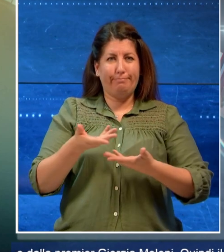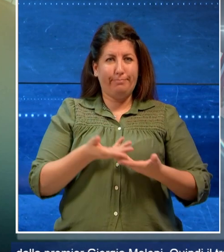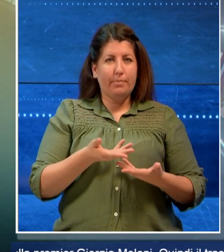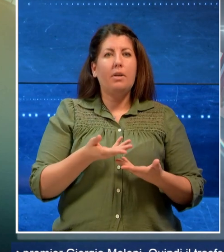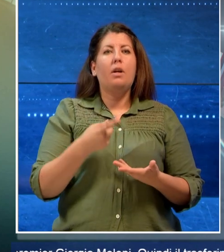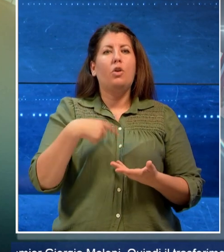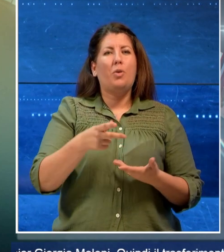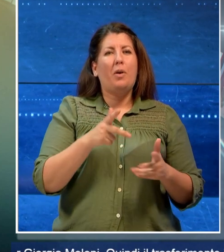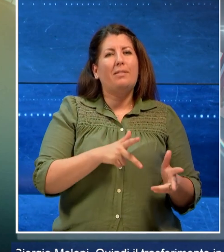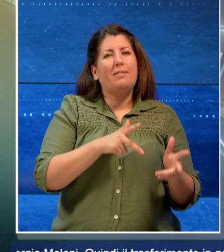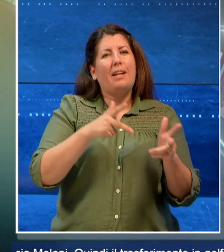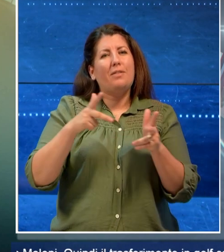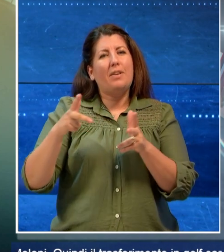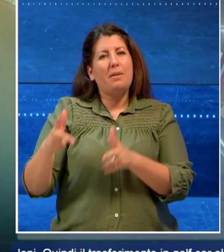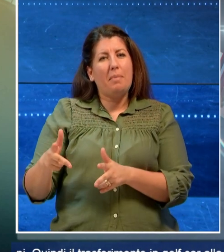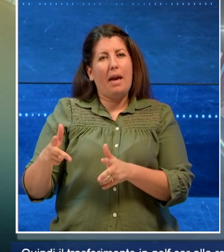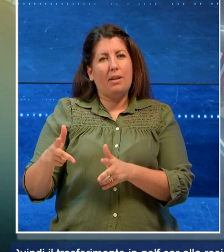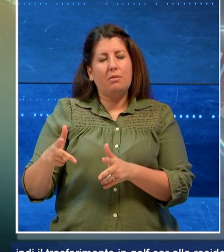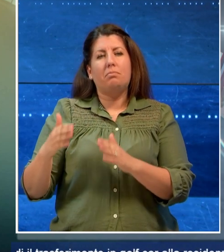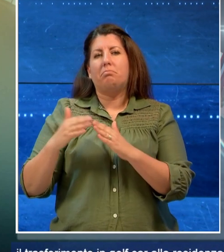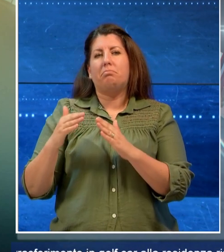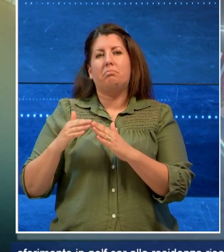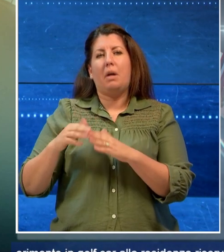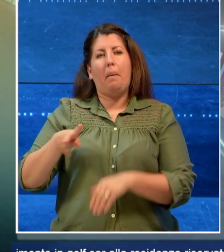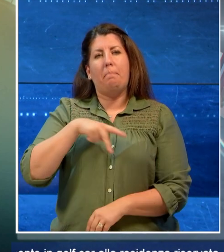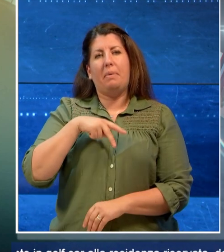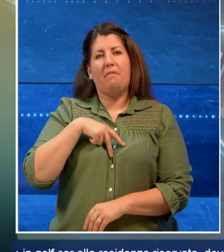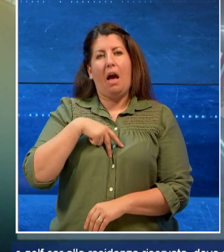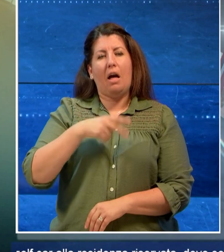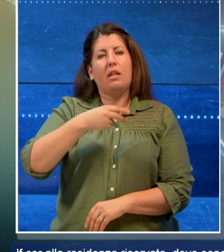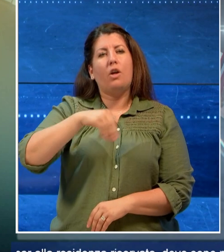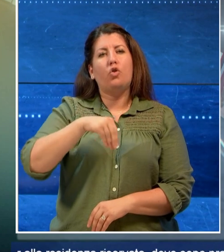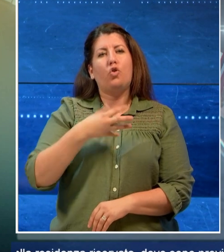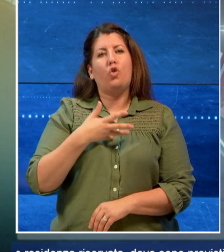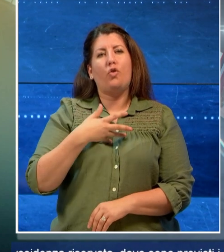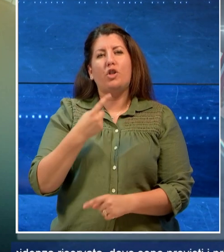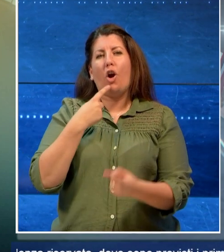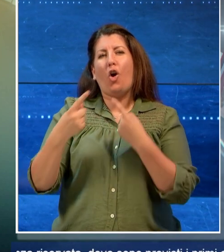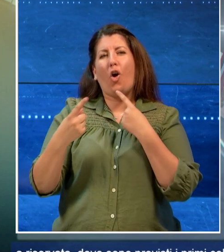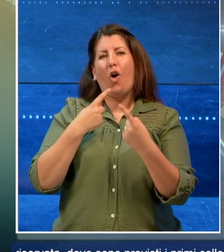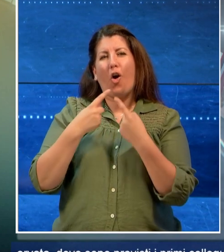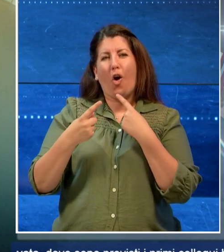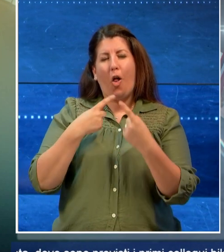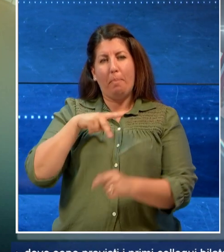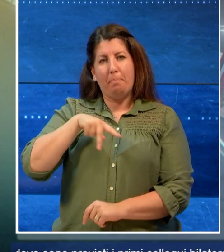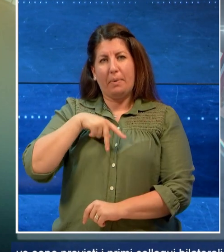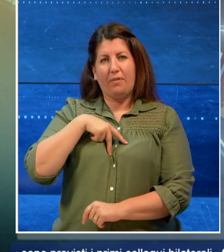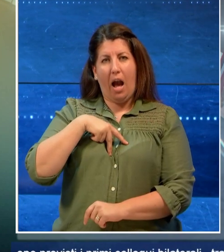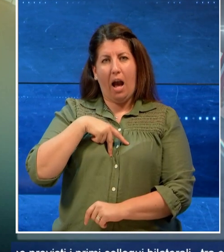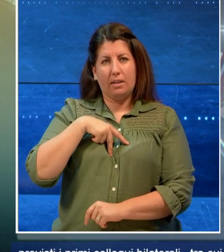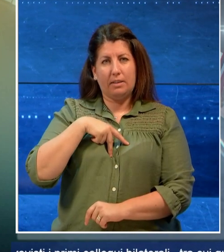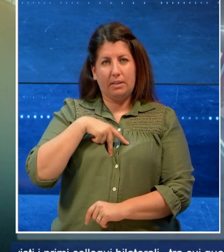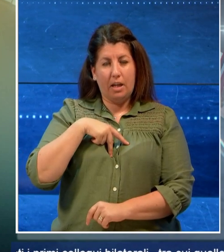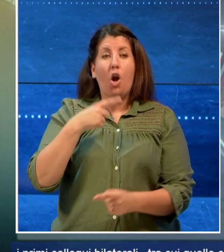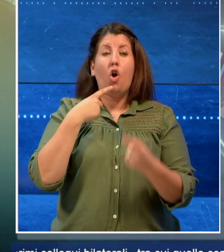residenza riservata dove sono previsti i primi colloqui bilaterali, tra cui quello